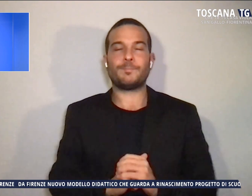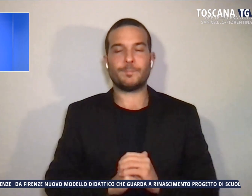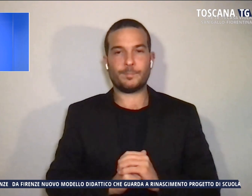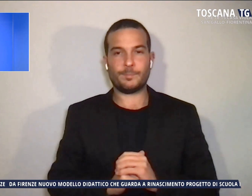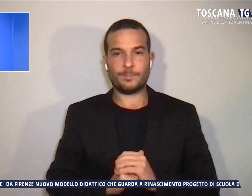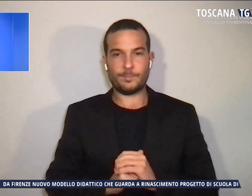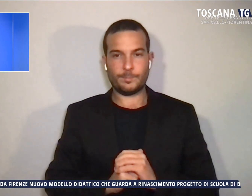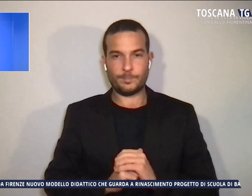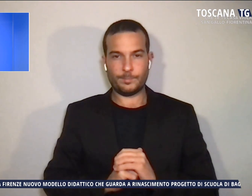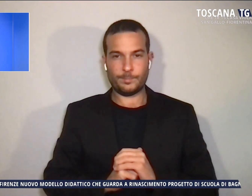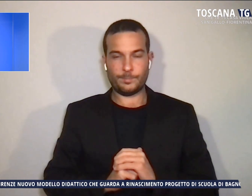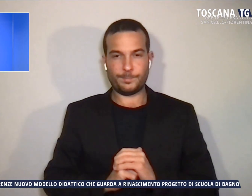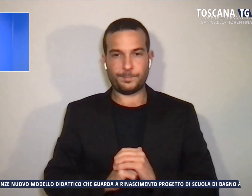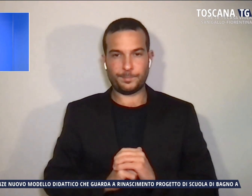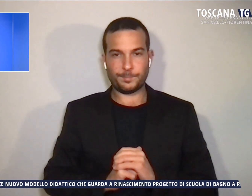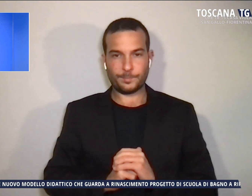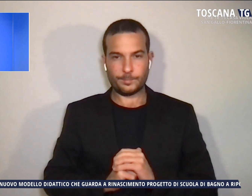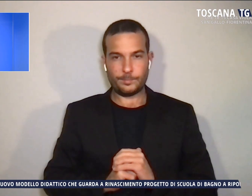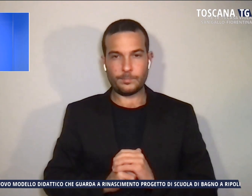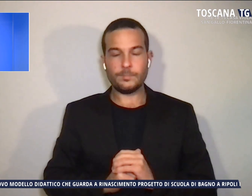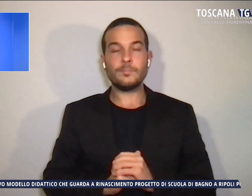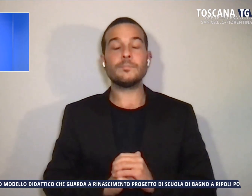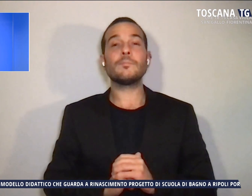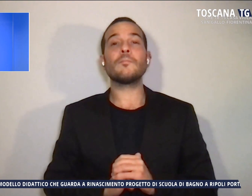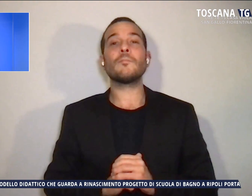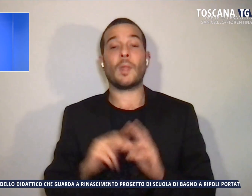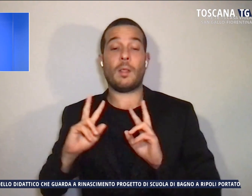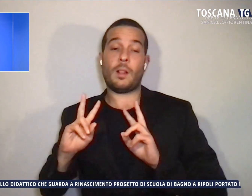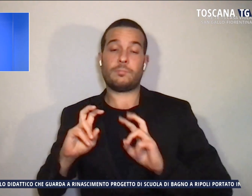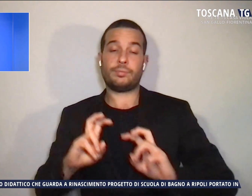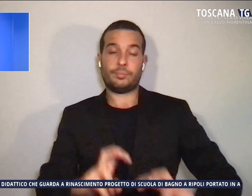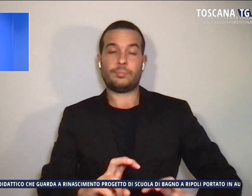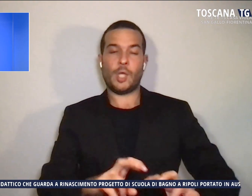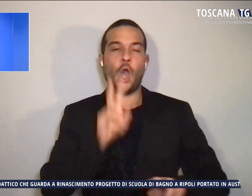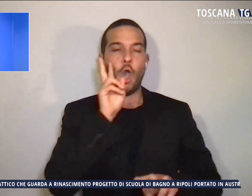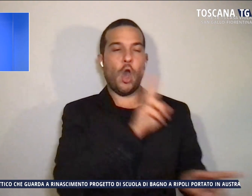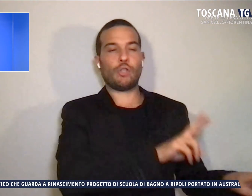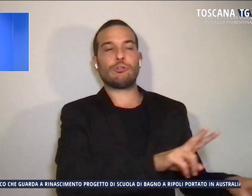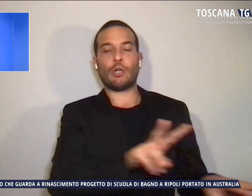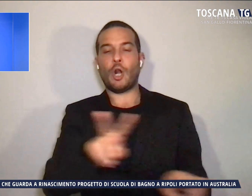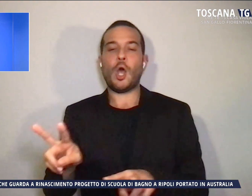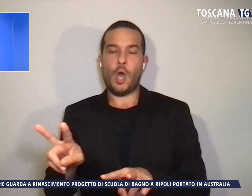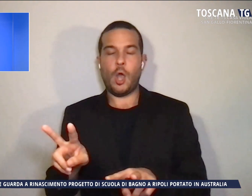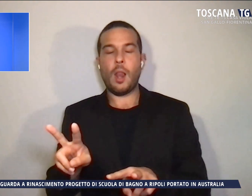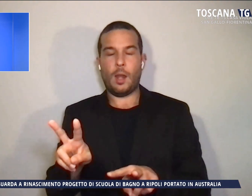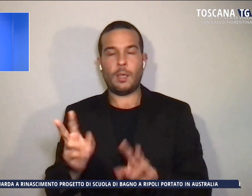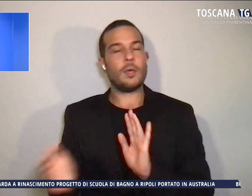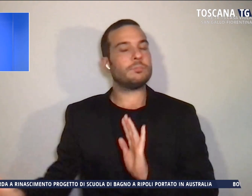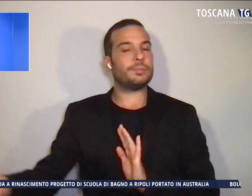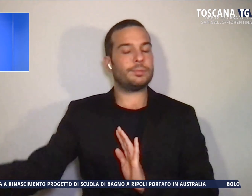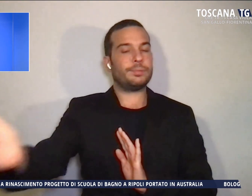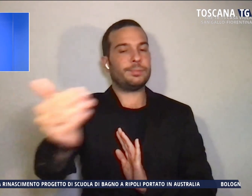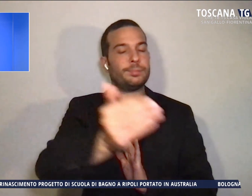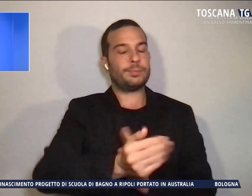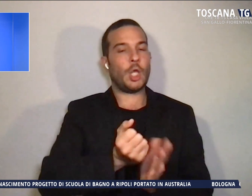Gli inquirenti, durante i controlli, hanno anche acquisito documentazione utile